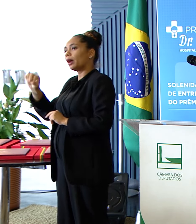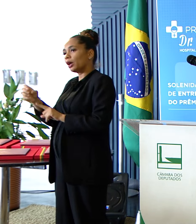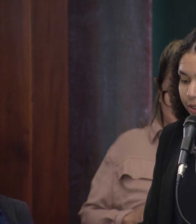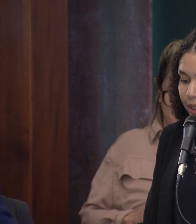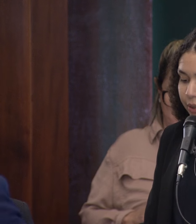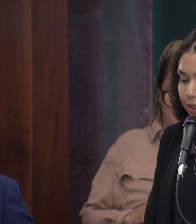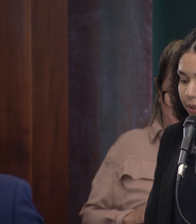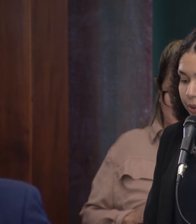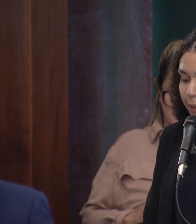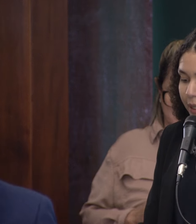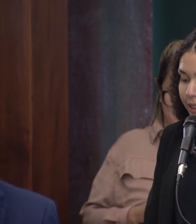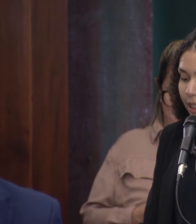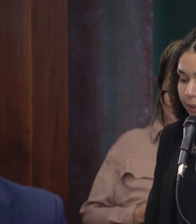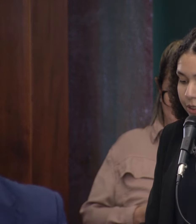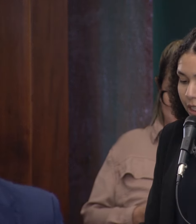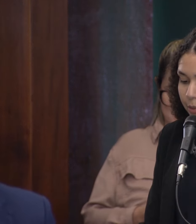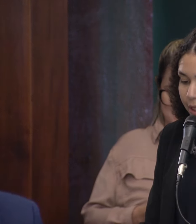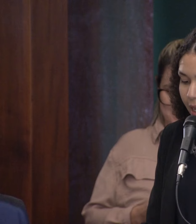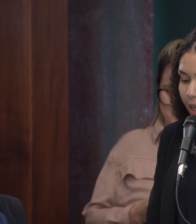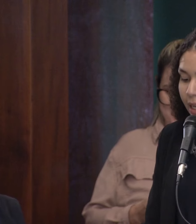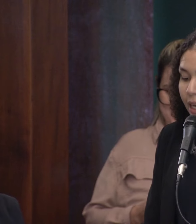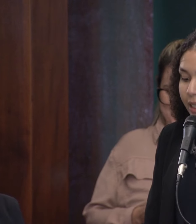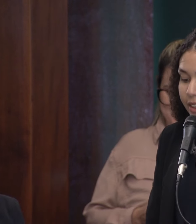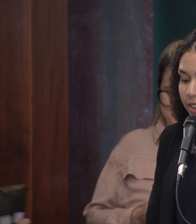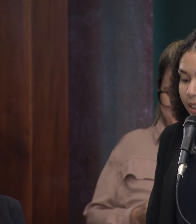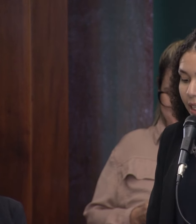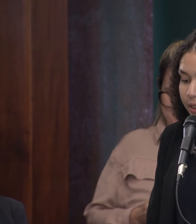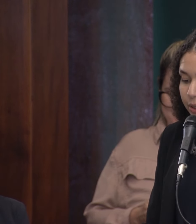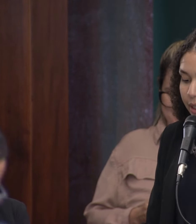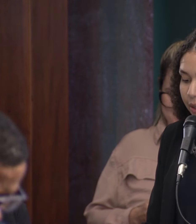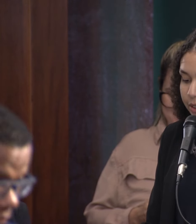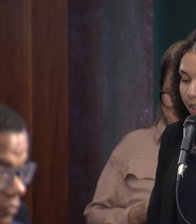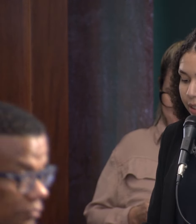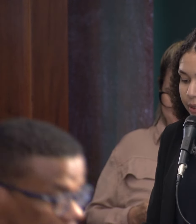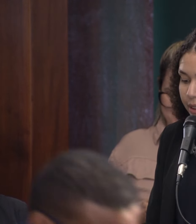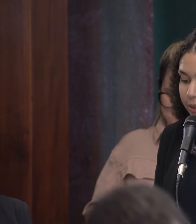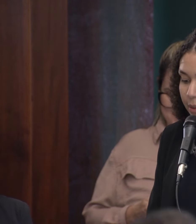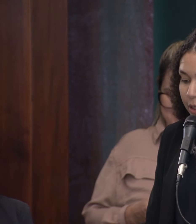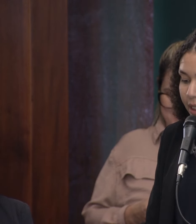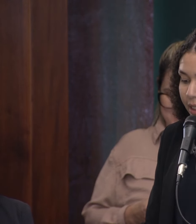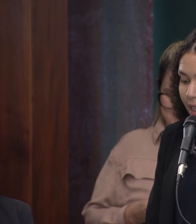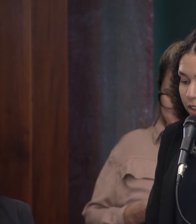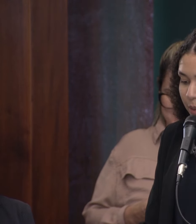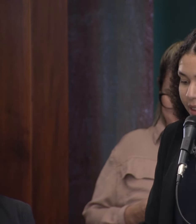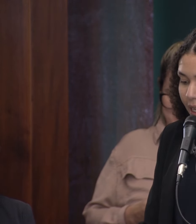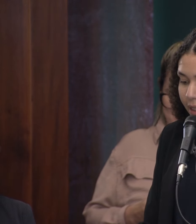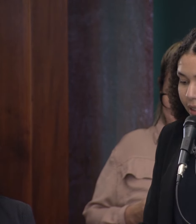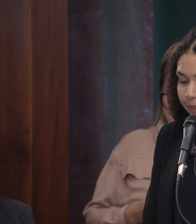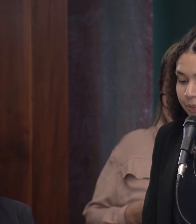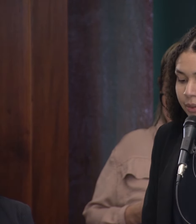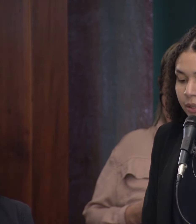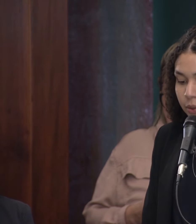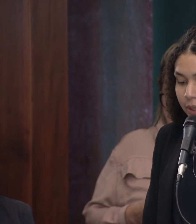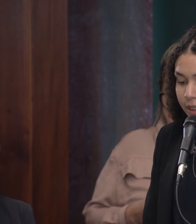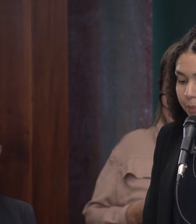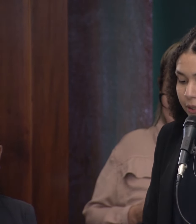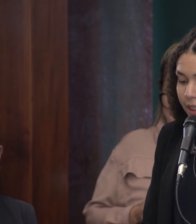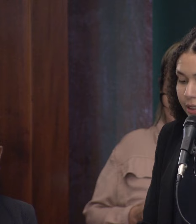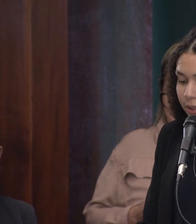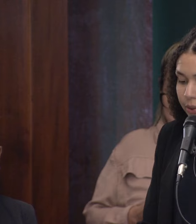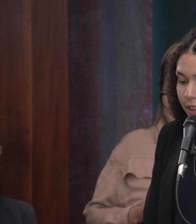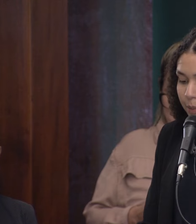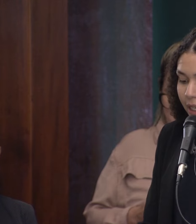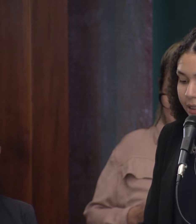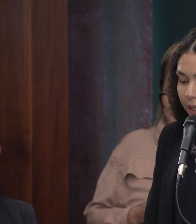o Dia Internacional de Luta pela Saúde da Mulher e Dia Nacional de Redução da Mortalidade Materna. Duas